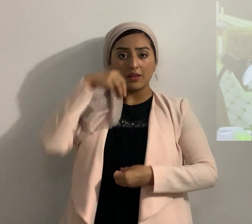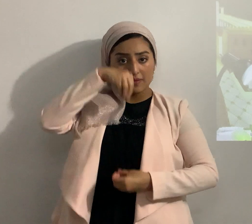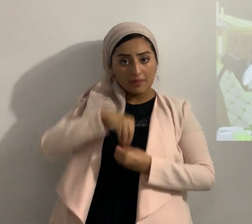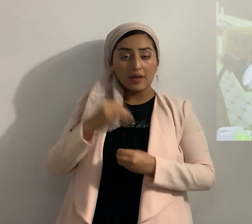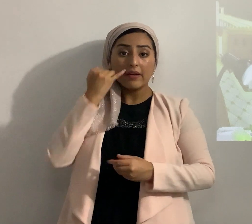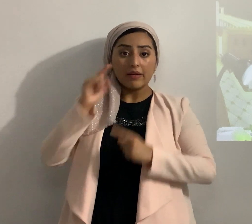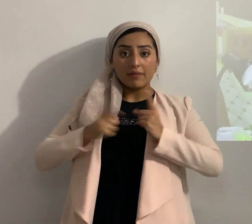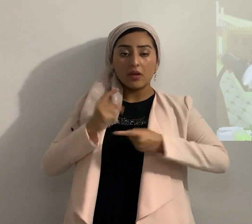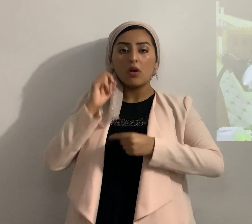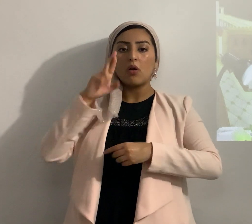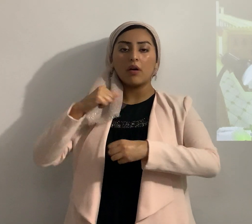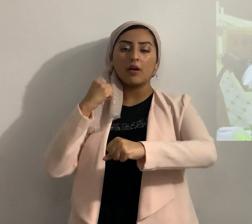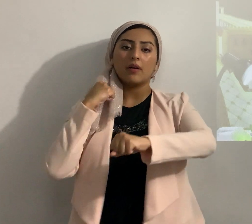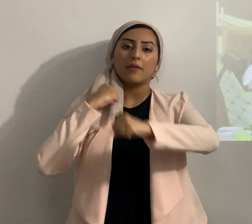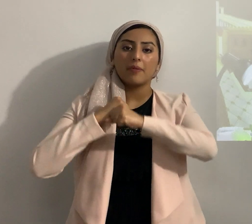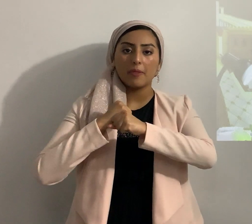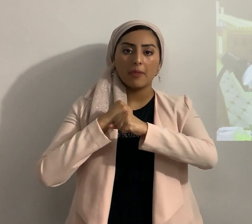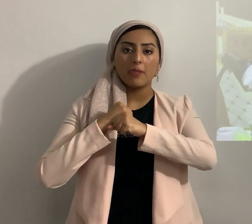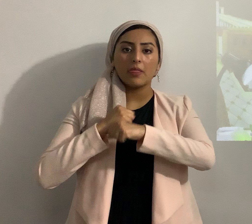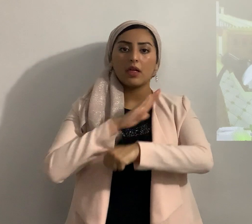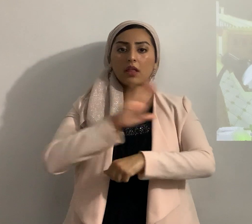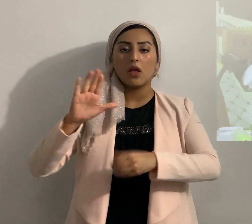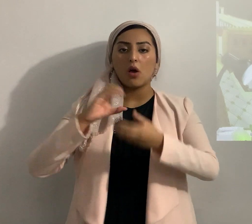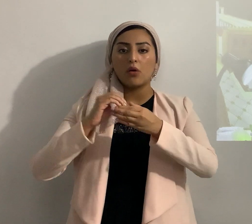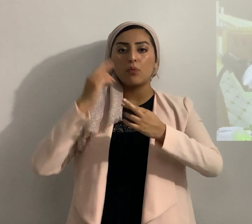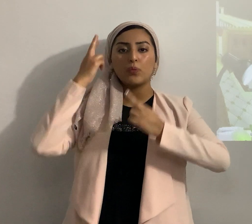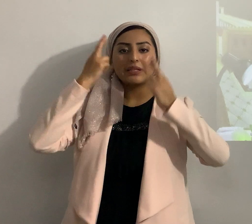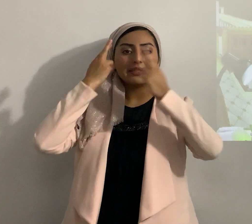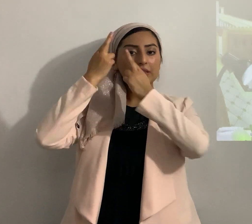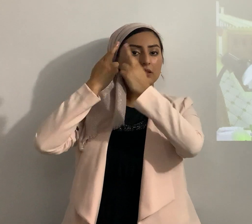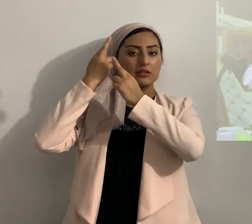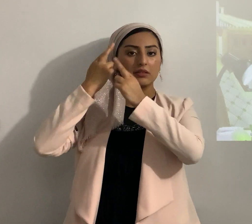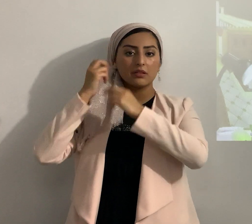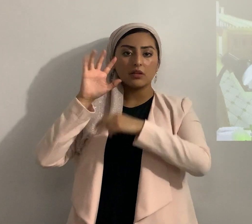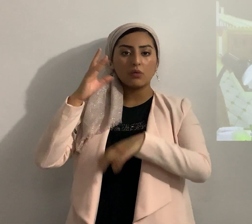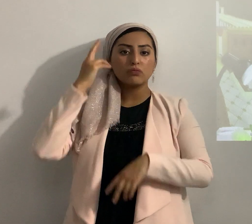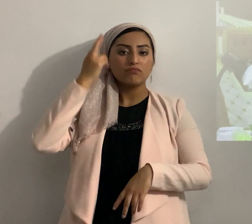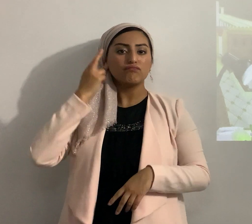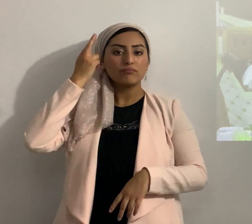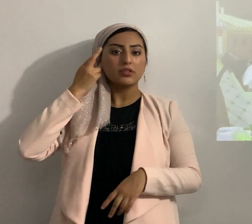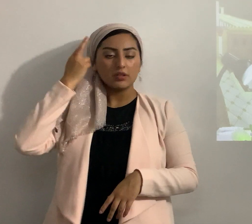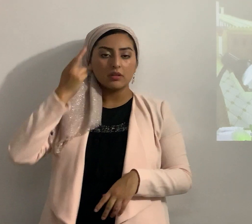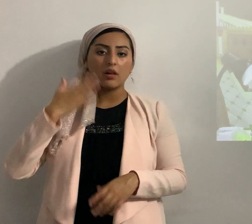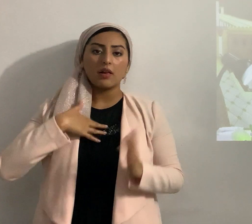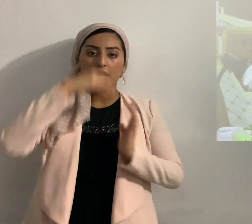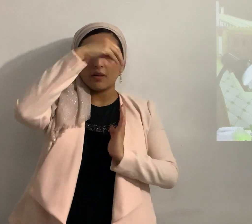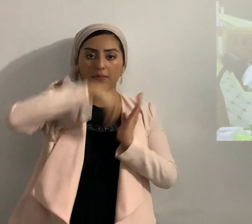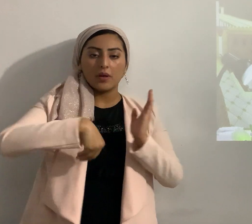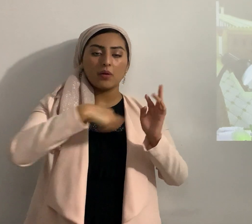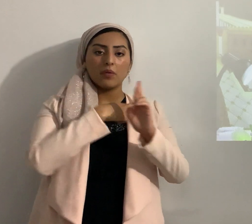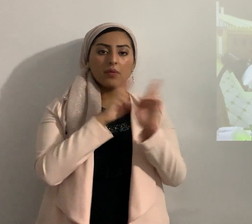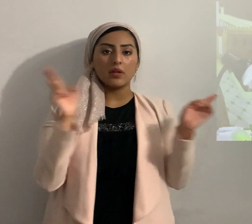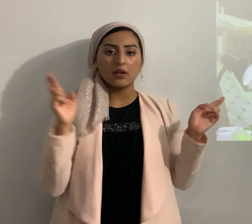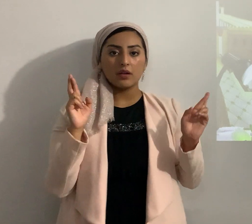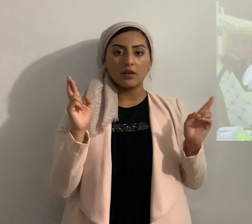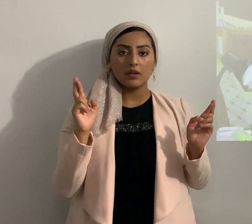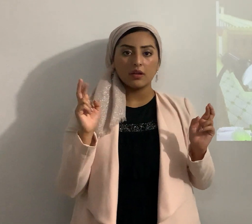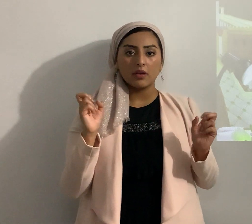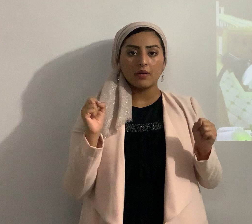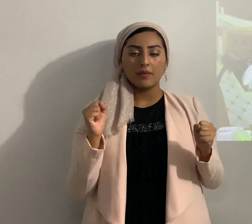o defendiéndoles sus razonamientos me gustaría que subrayaran eso yo lo tengo subrayado hace tiempo